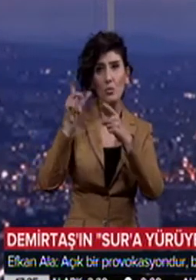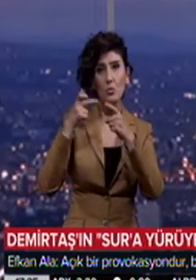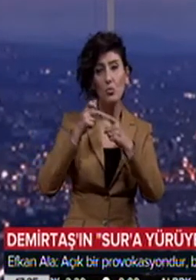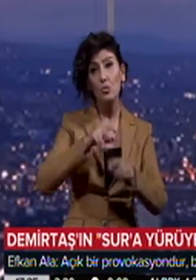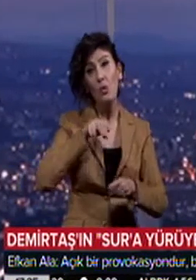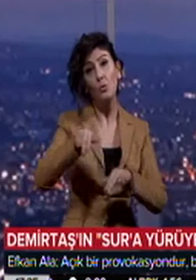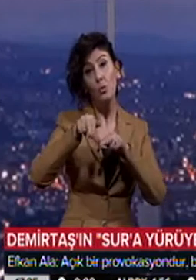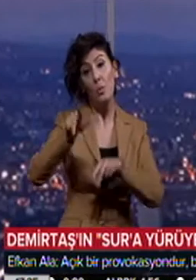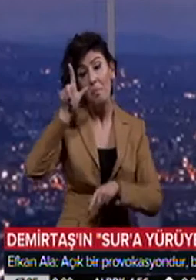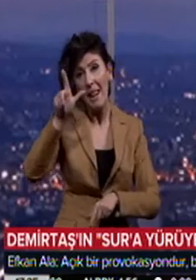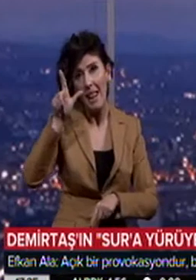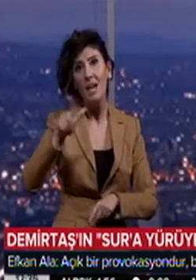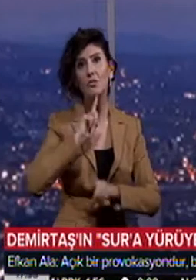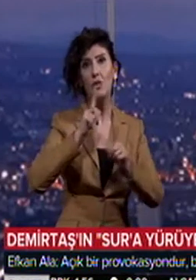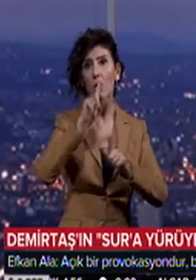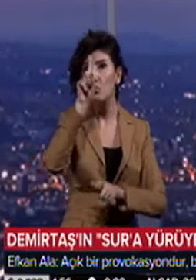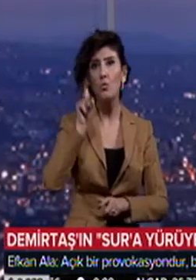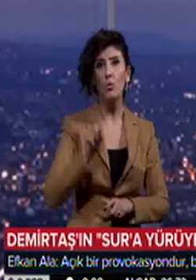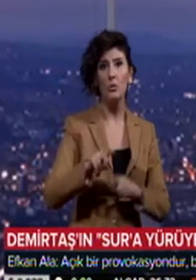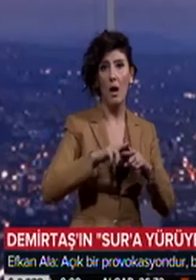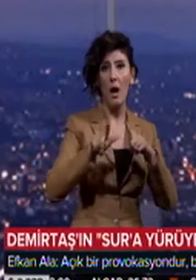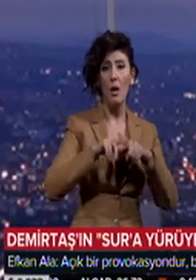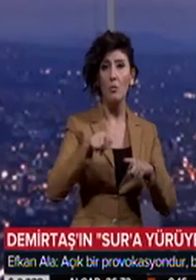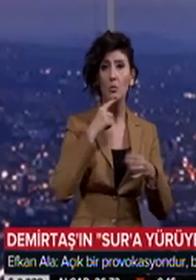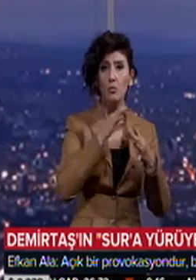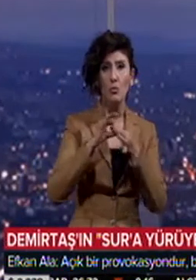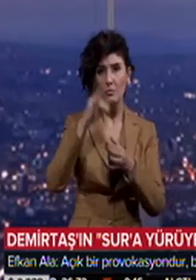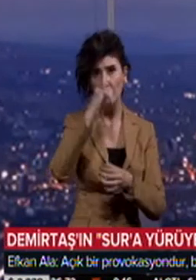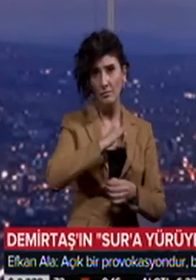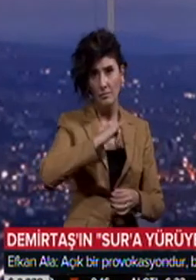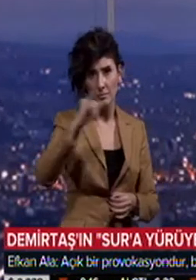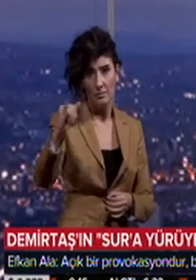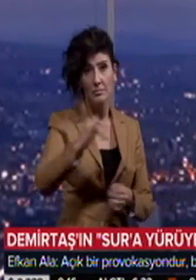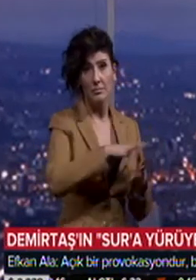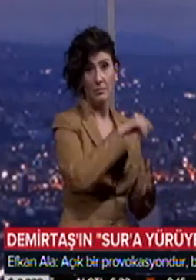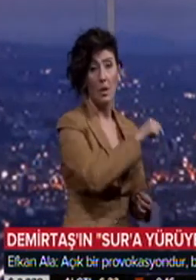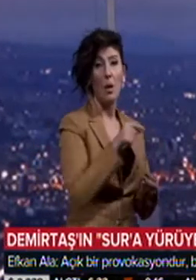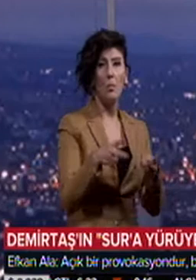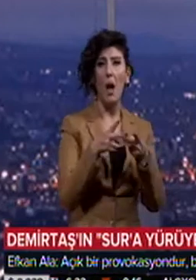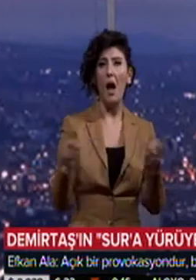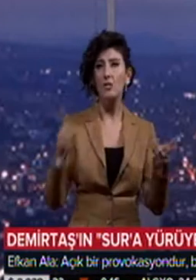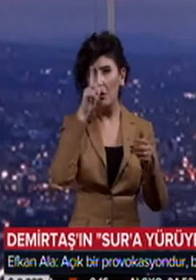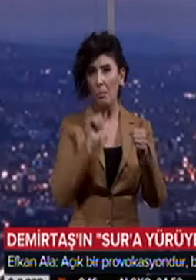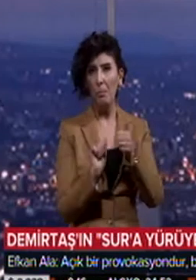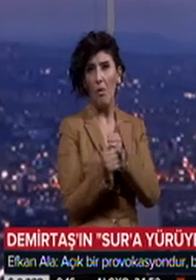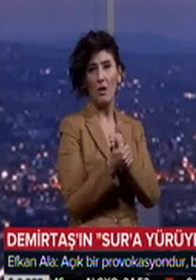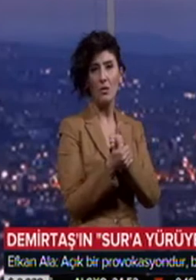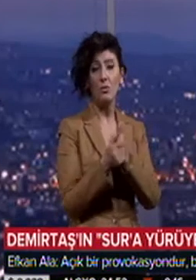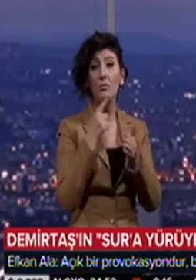sura yürümeli çağrısı soruldu. Efkan Ala bu sözlere sert tepki gösterdi. Ala, bu açık bir provokasyondur,